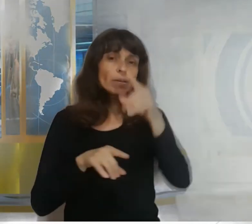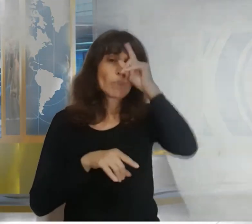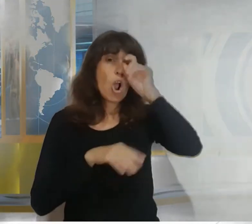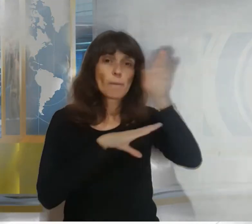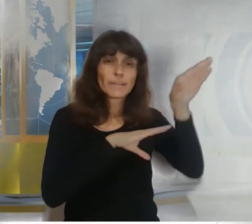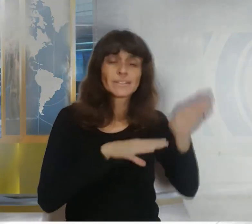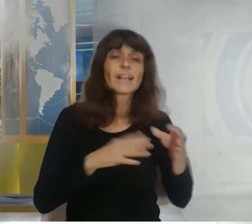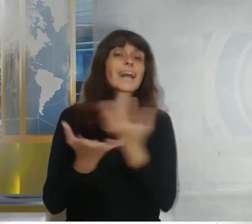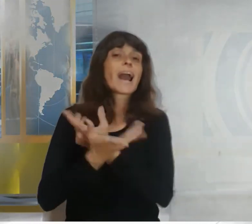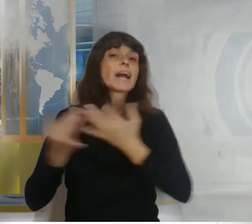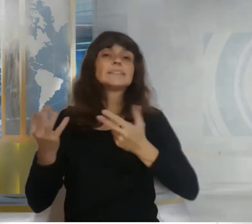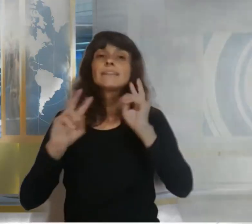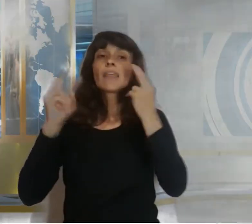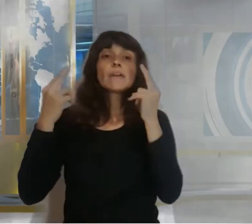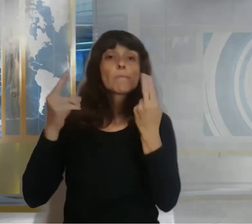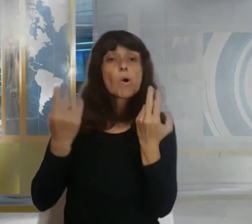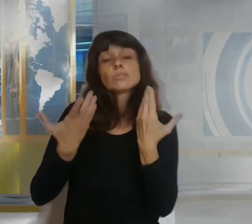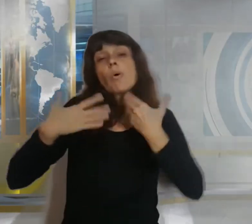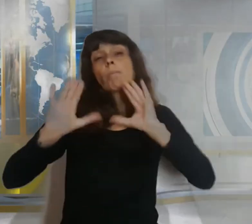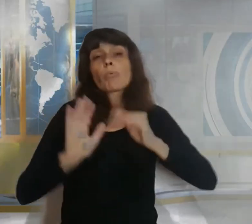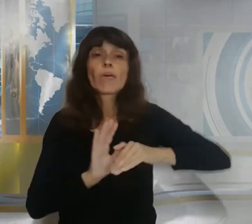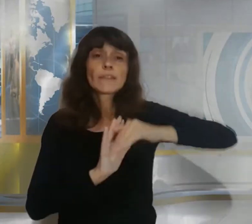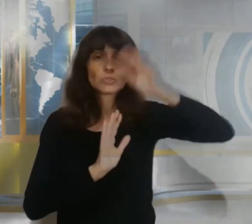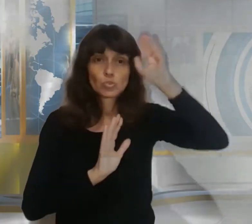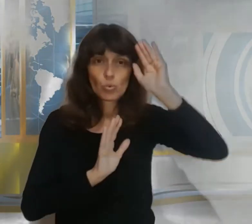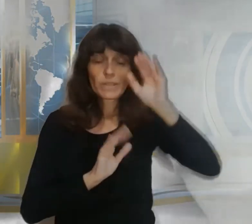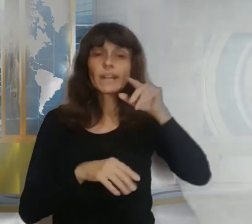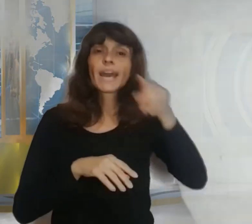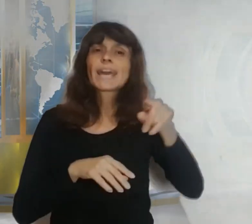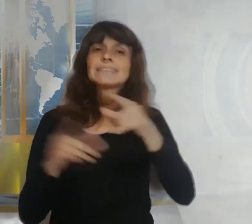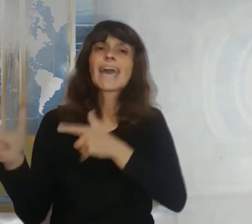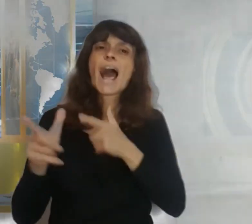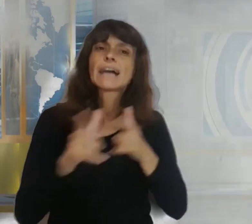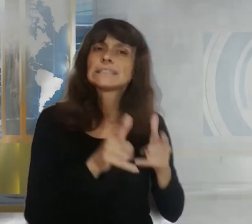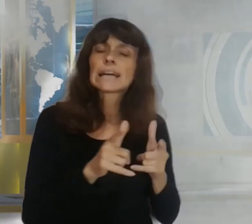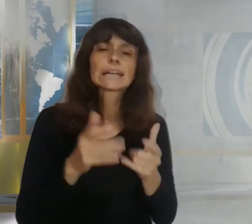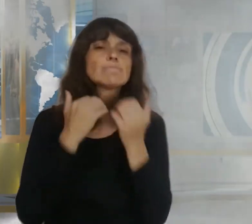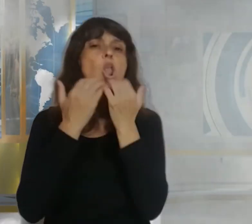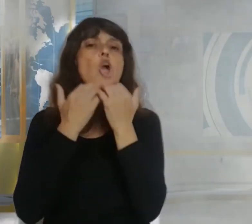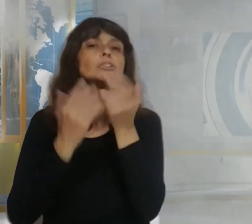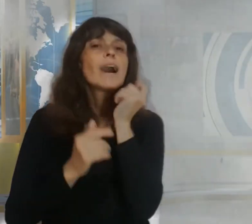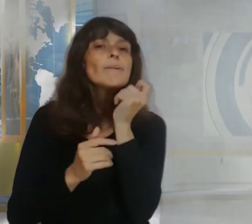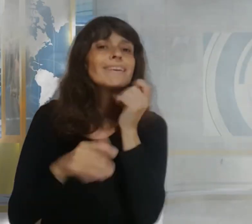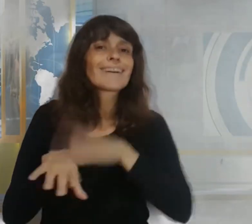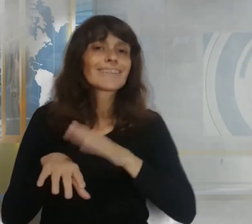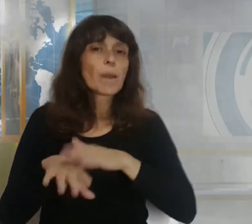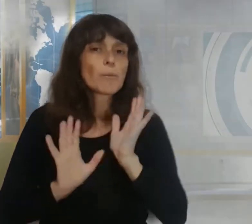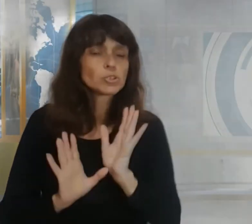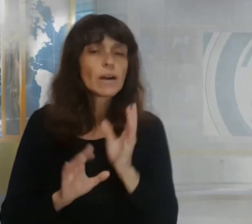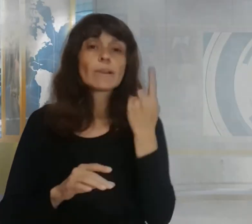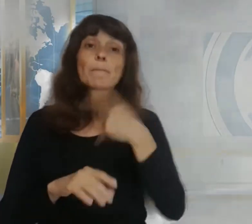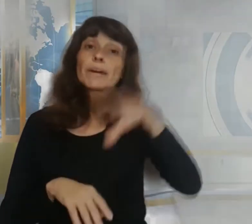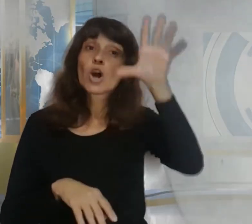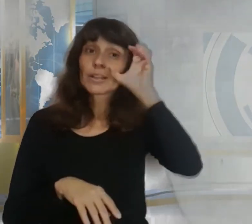aumentar el ataque no ha sido reivindicado pero recuerda al modus operandi del grupo